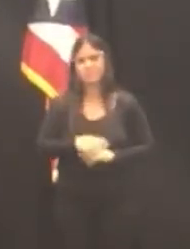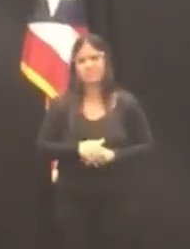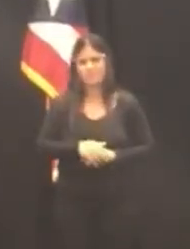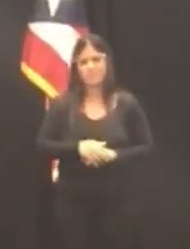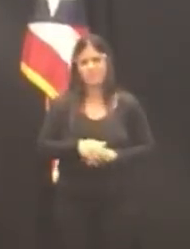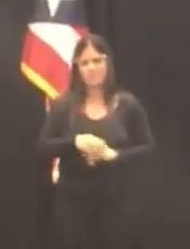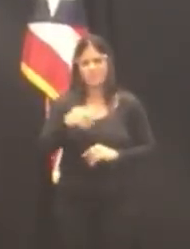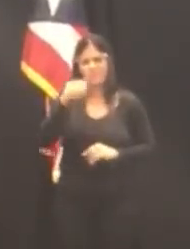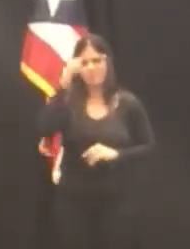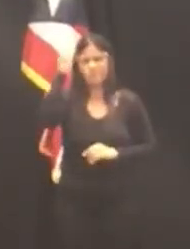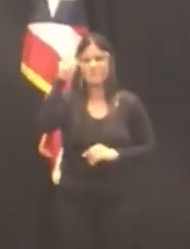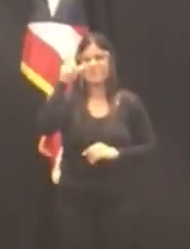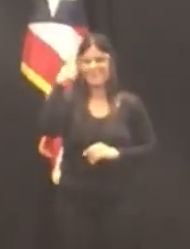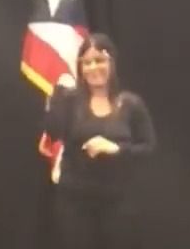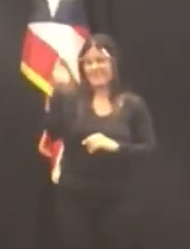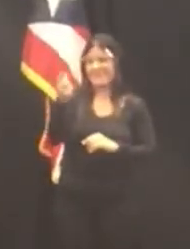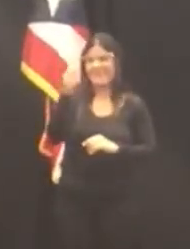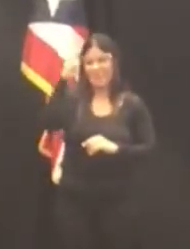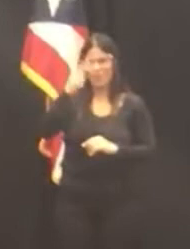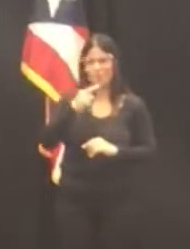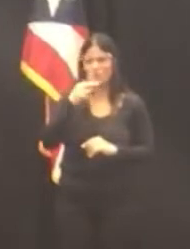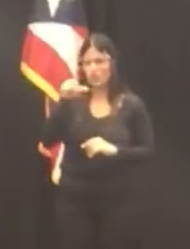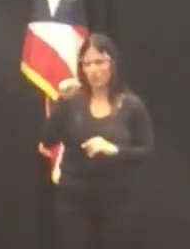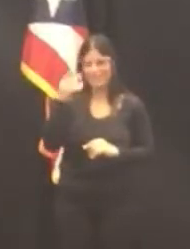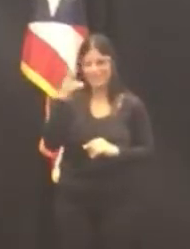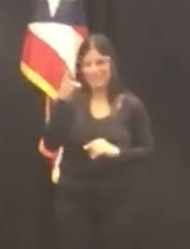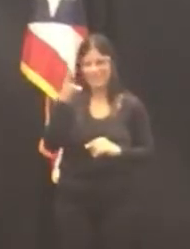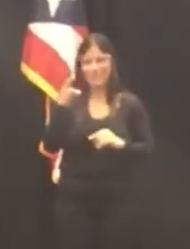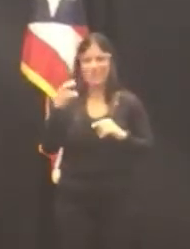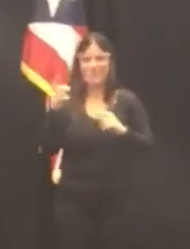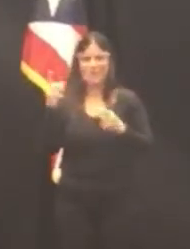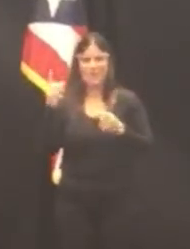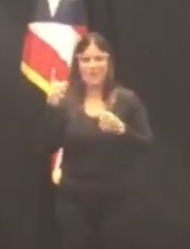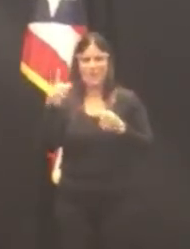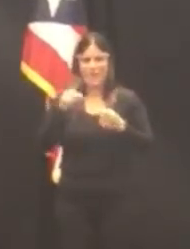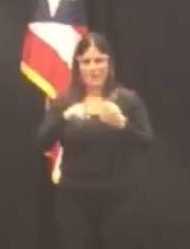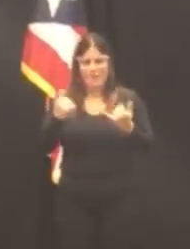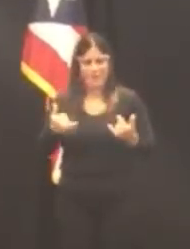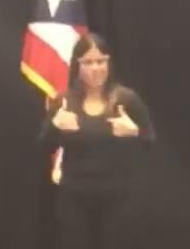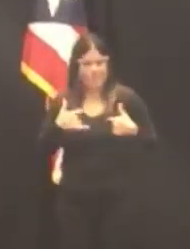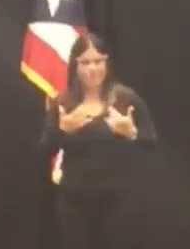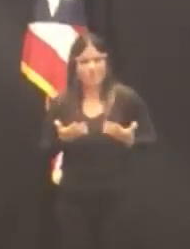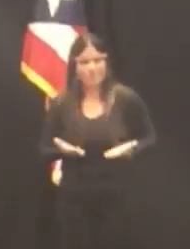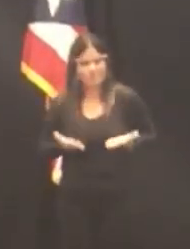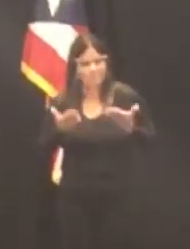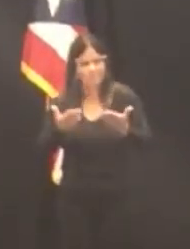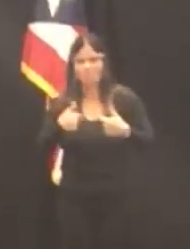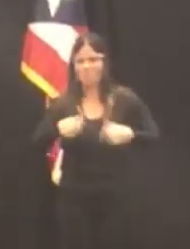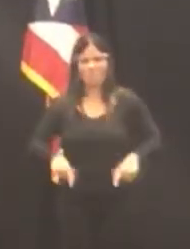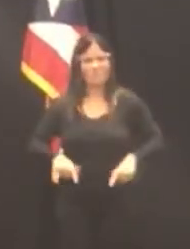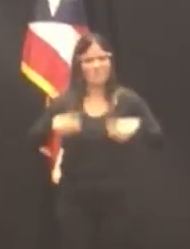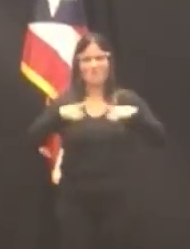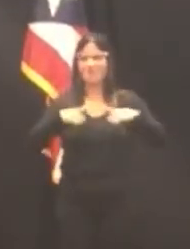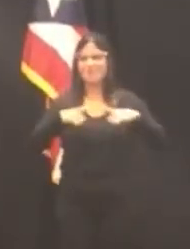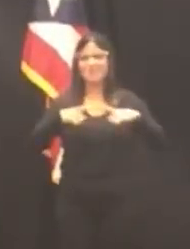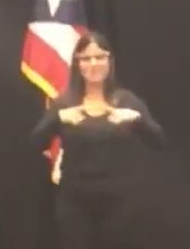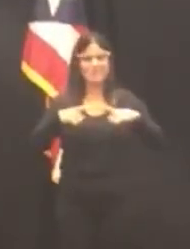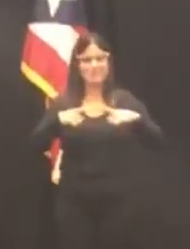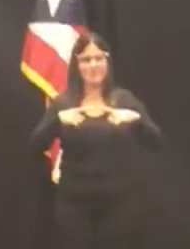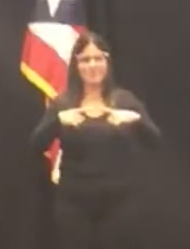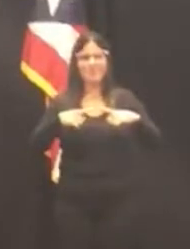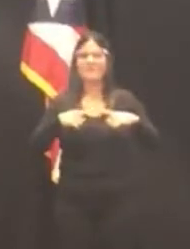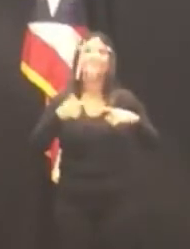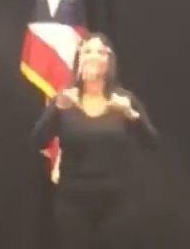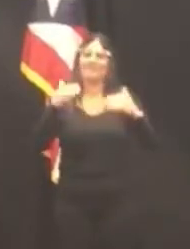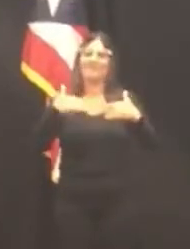aporto una página importante de la historia de mi vida y la de Puerto Rico, designar un juez